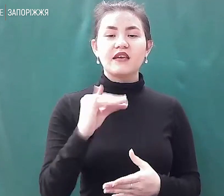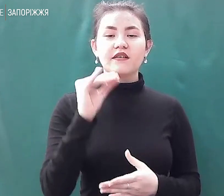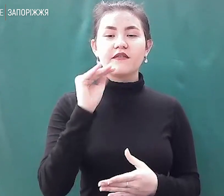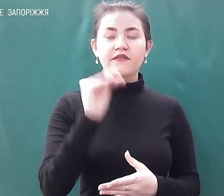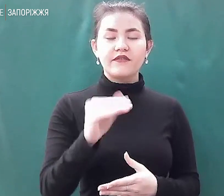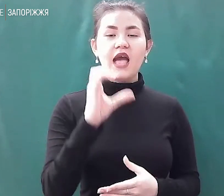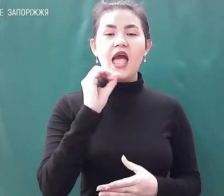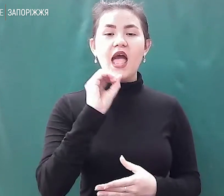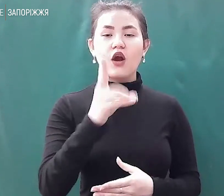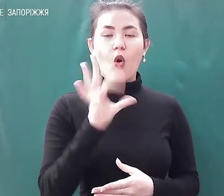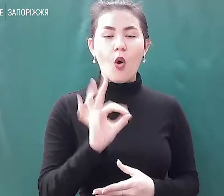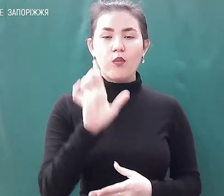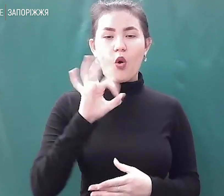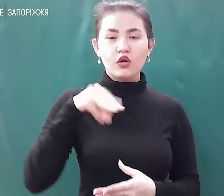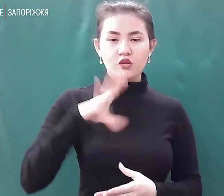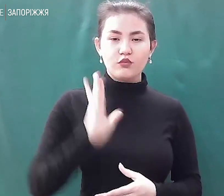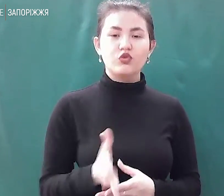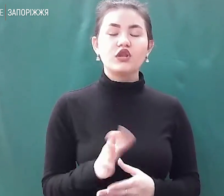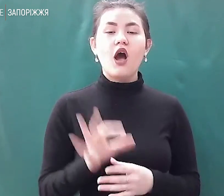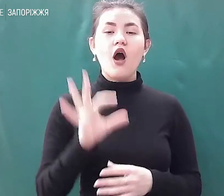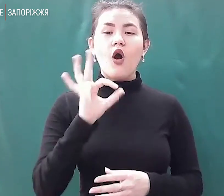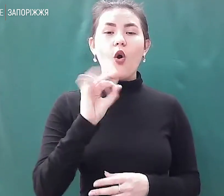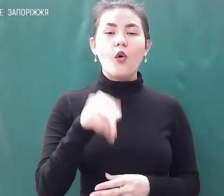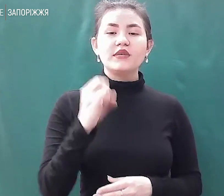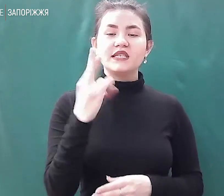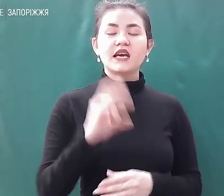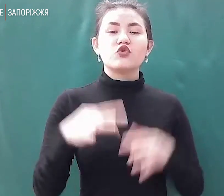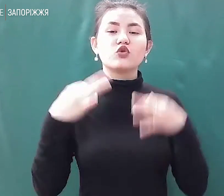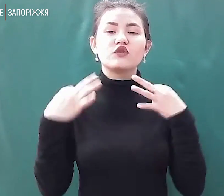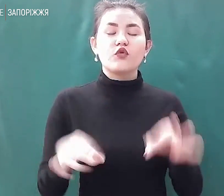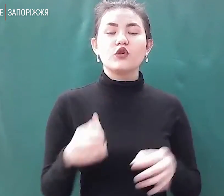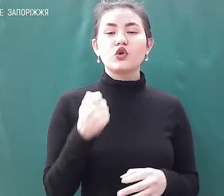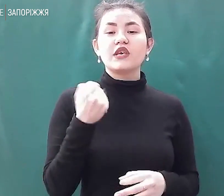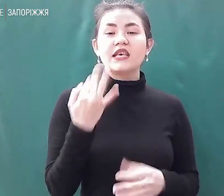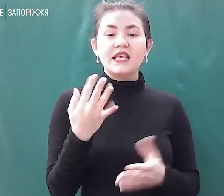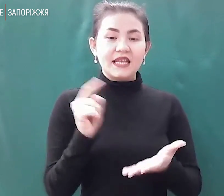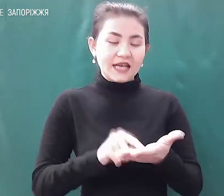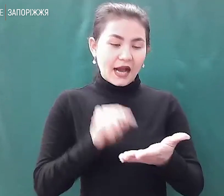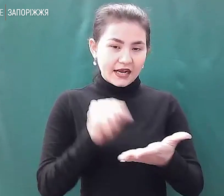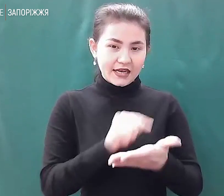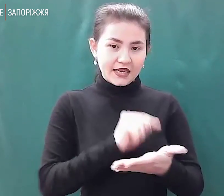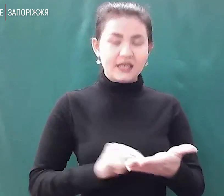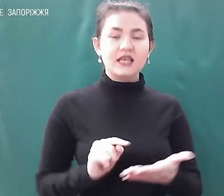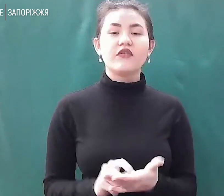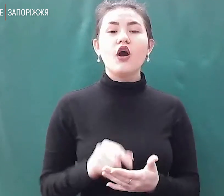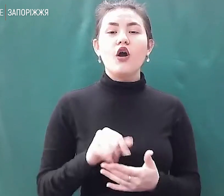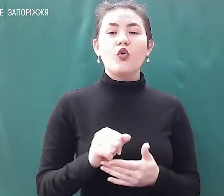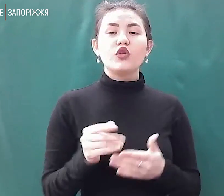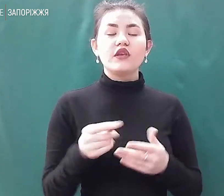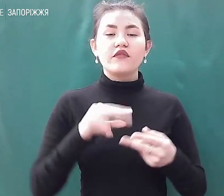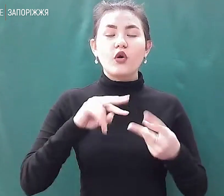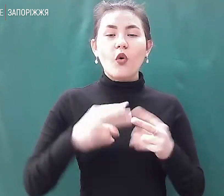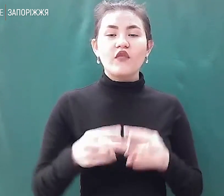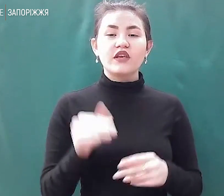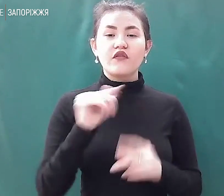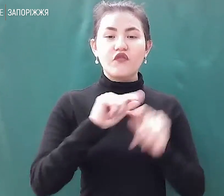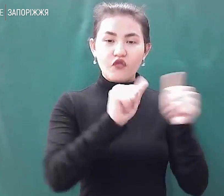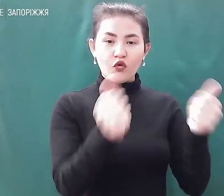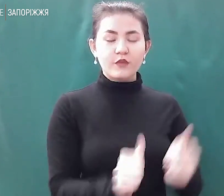'явиться опція, яка дозволить у кілька кліків в уніфікованій формі надсилати фактаж про